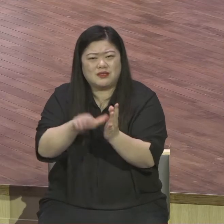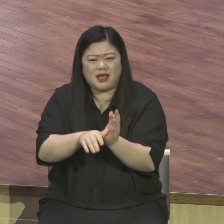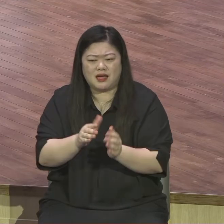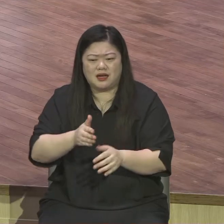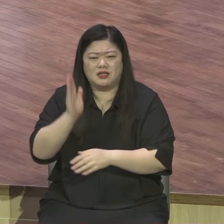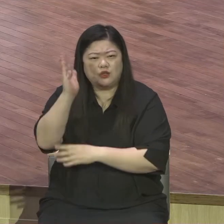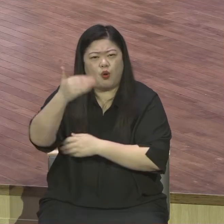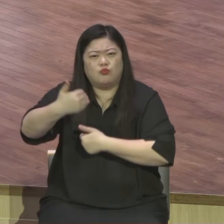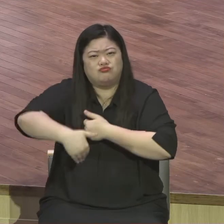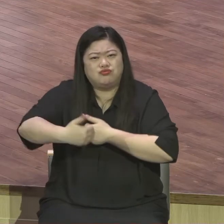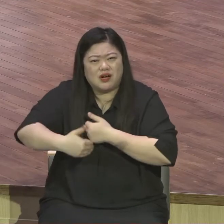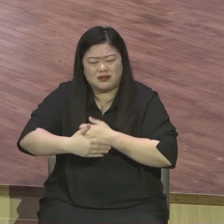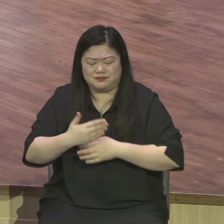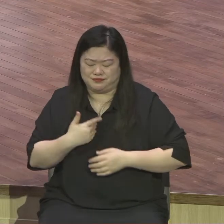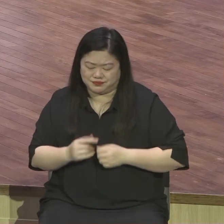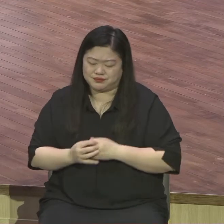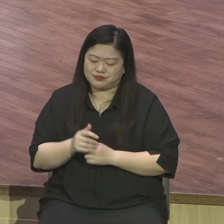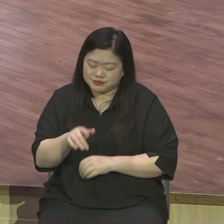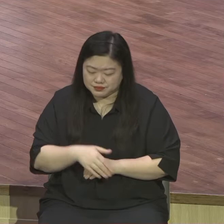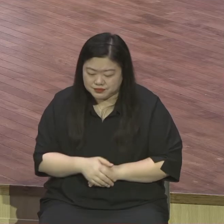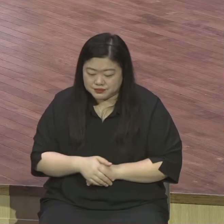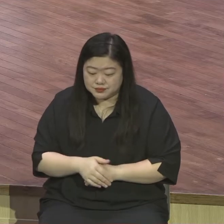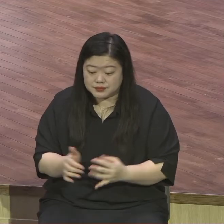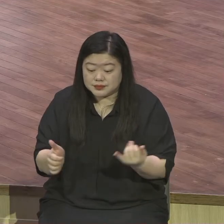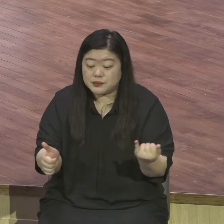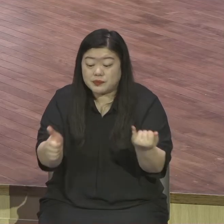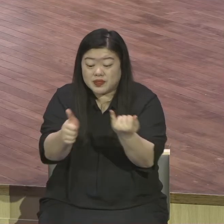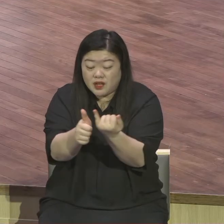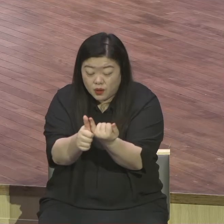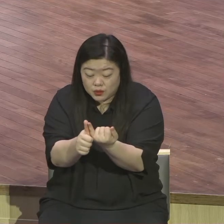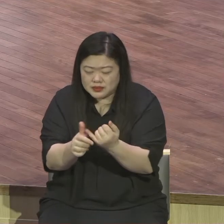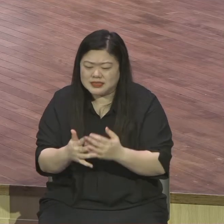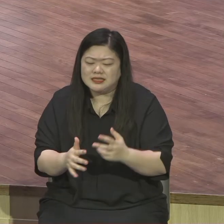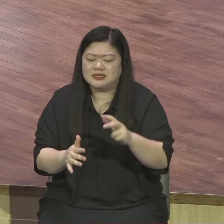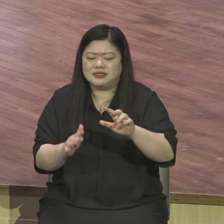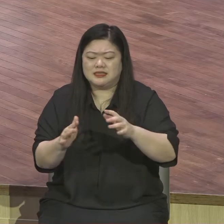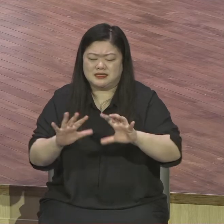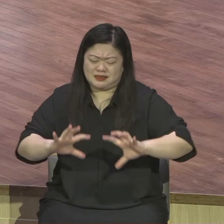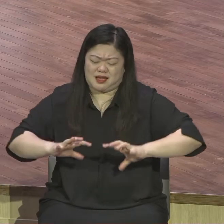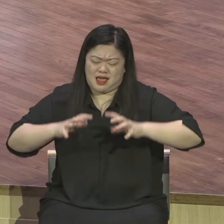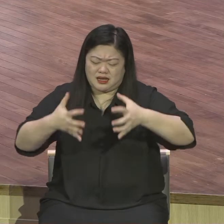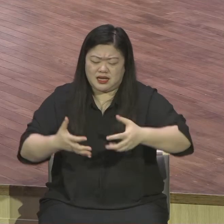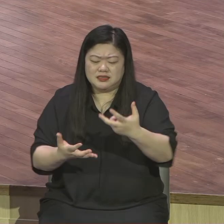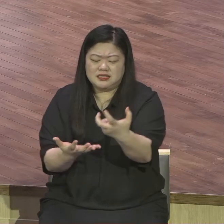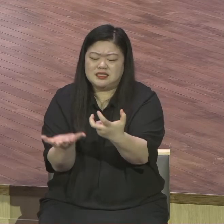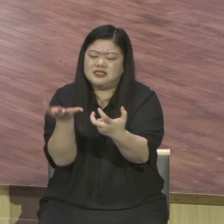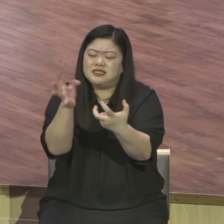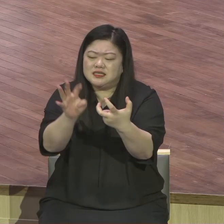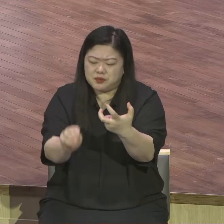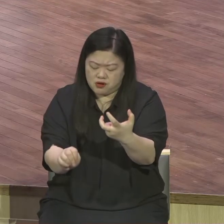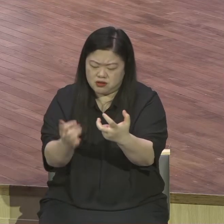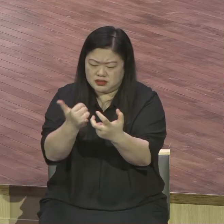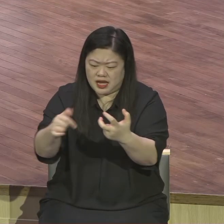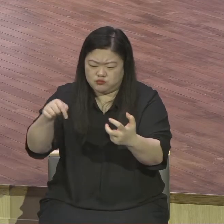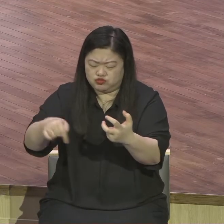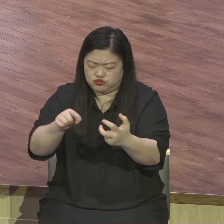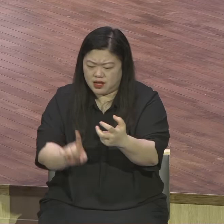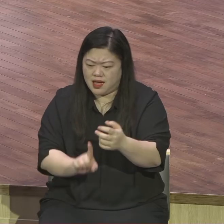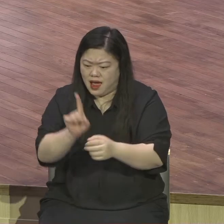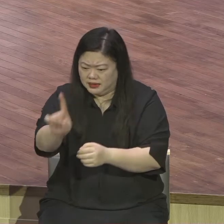하나님께서 인구 중에서 만났기 때문에 똑같은 사람이 없고 하나님의 특별한 교육이기